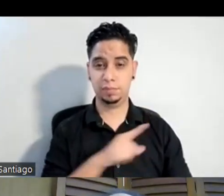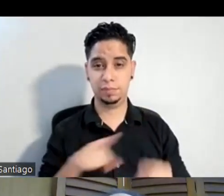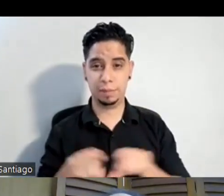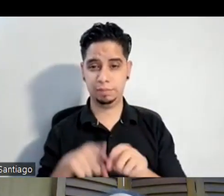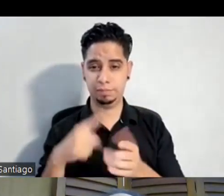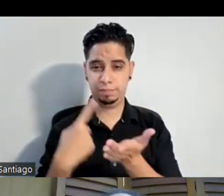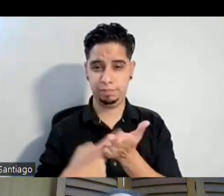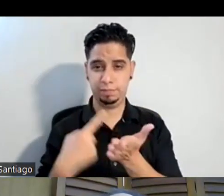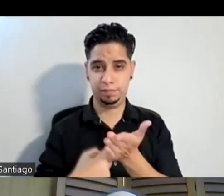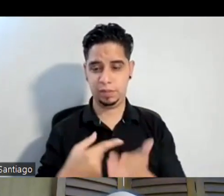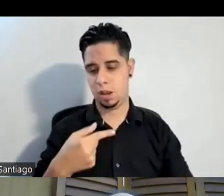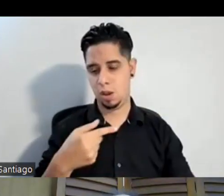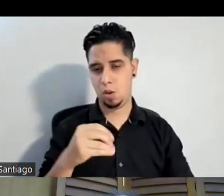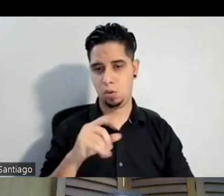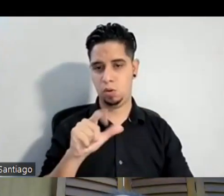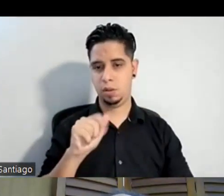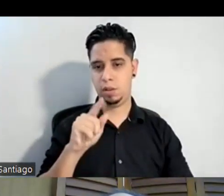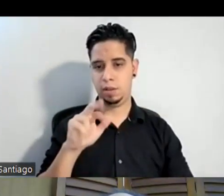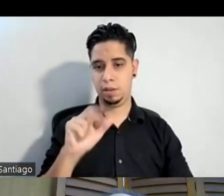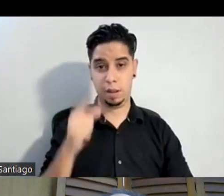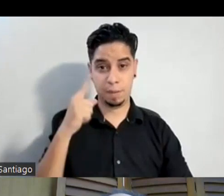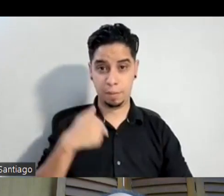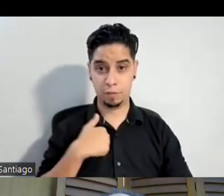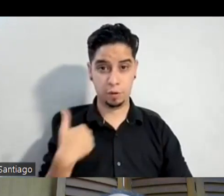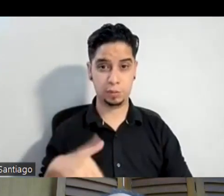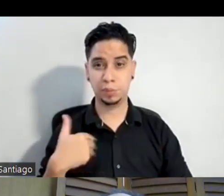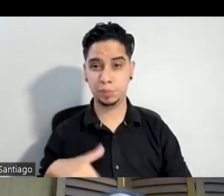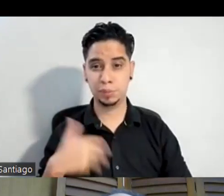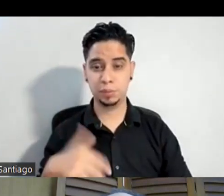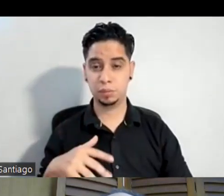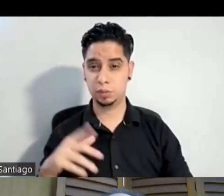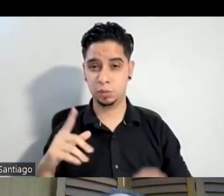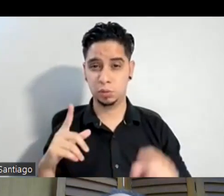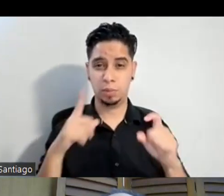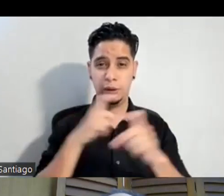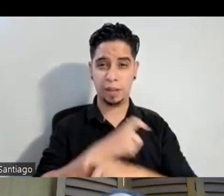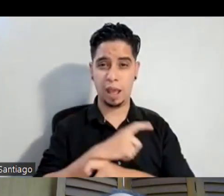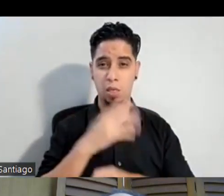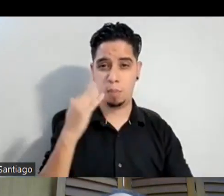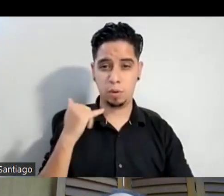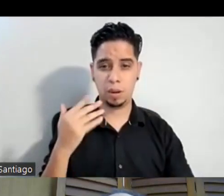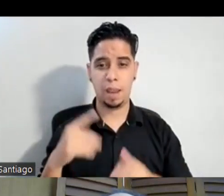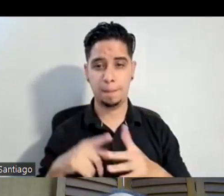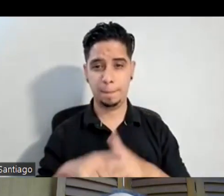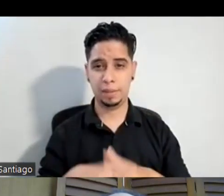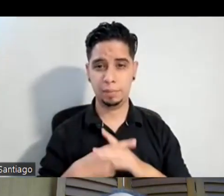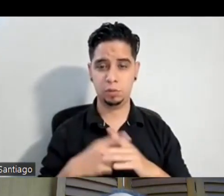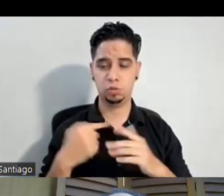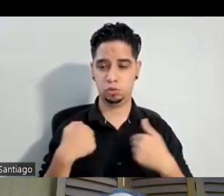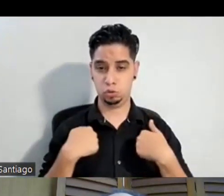posadera la posadera para mí fue fue complicado porque al principio yo interpretaba al personaje como